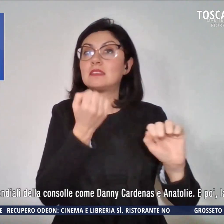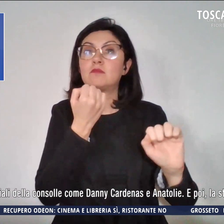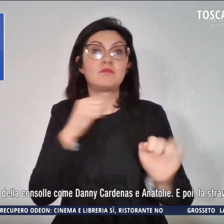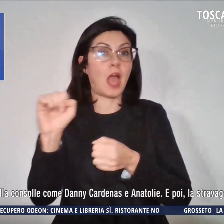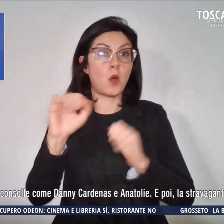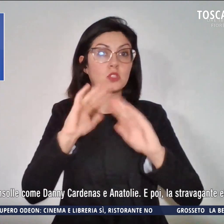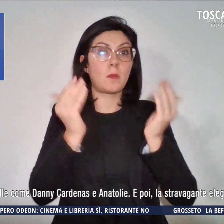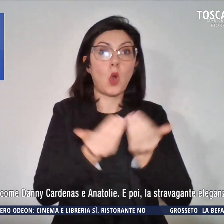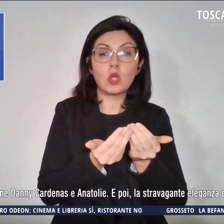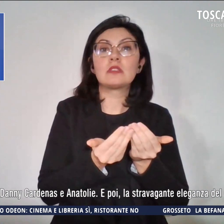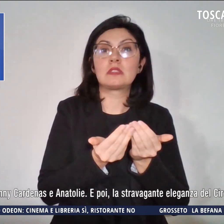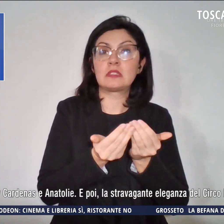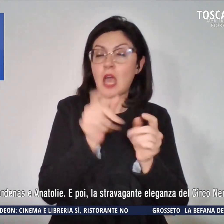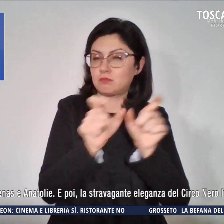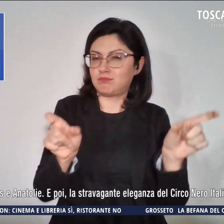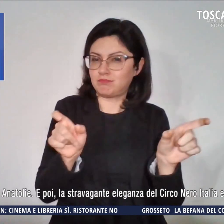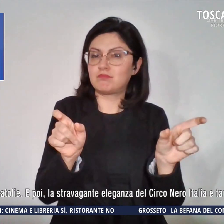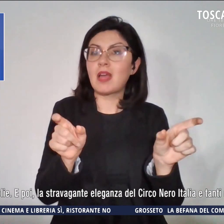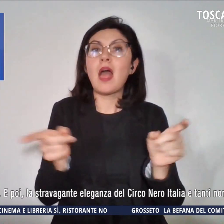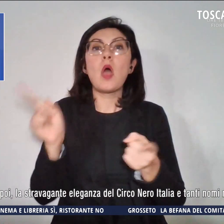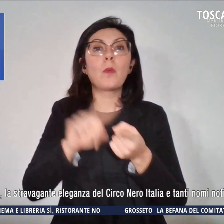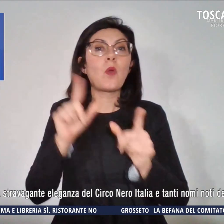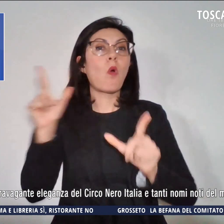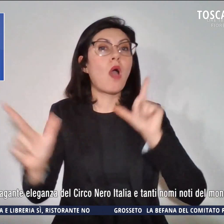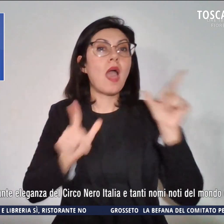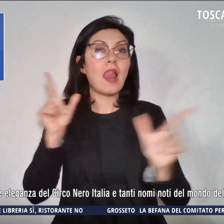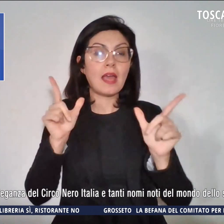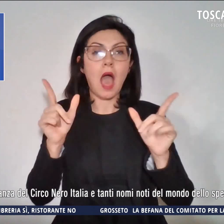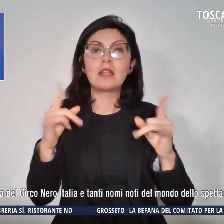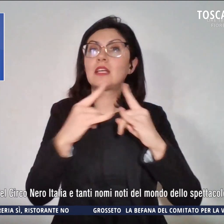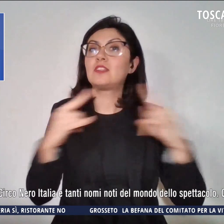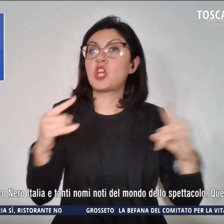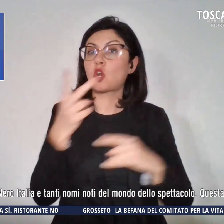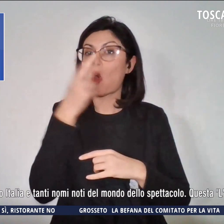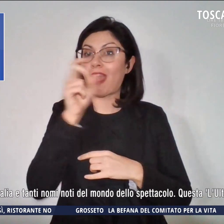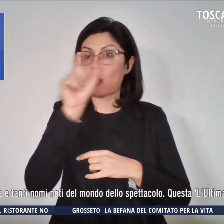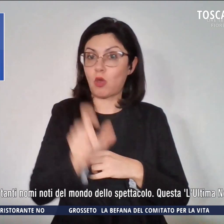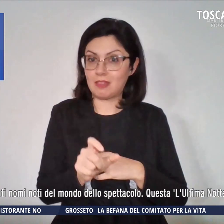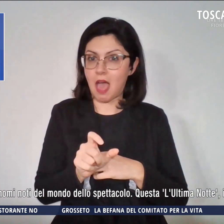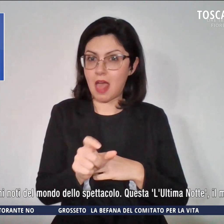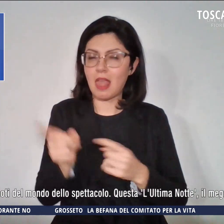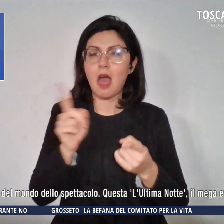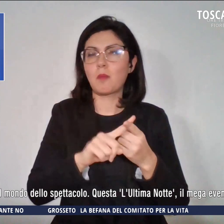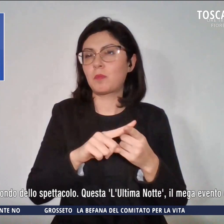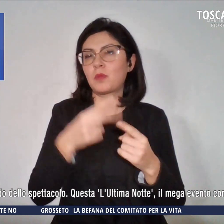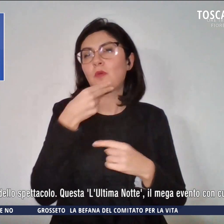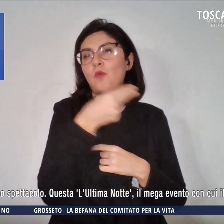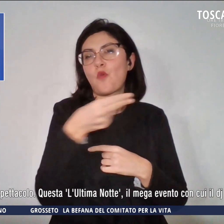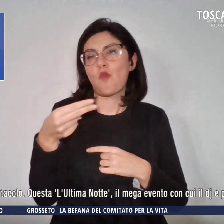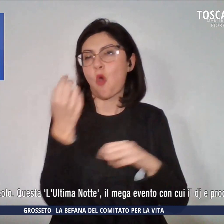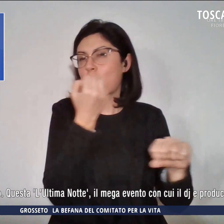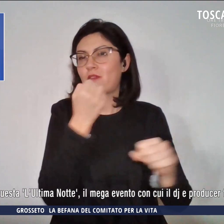poi la stravagante eleganza del Circo Nero Italia e tanti nomi noti del mondo dello